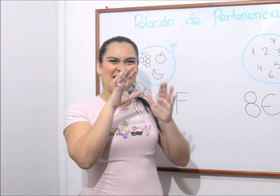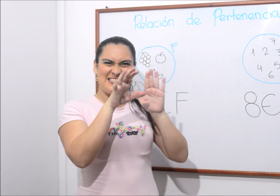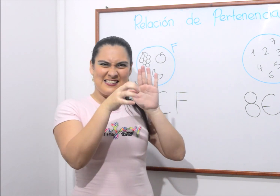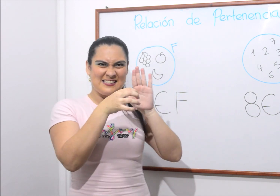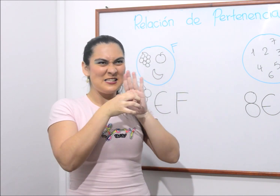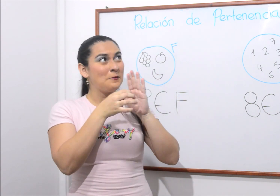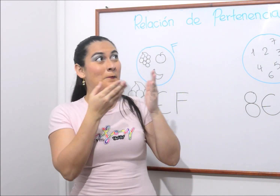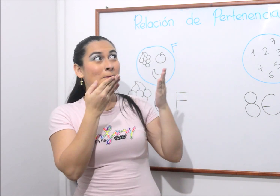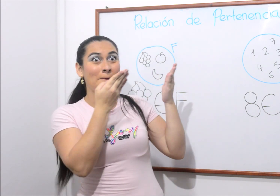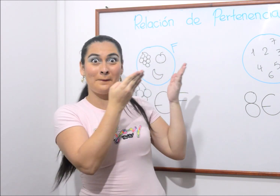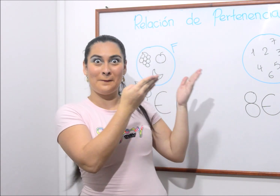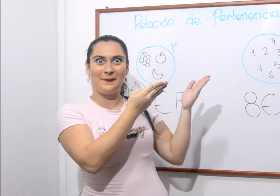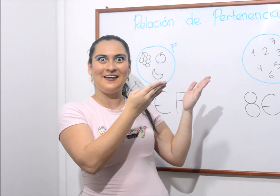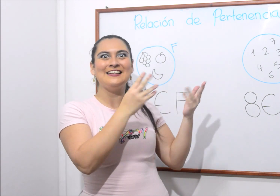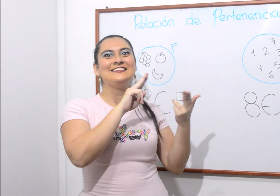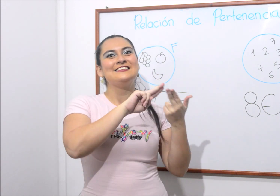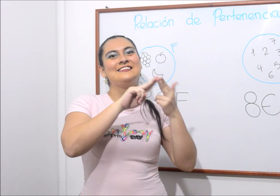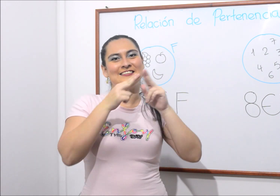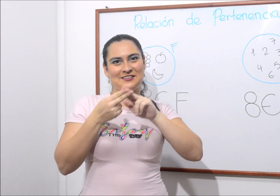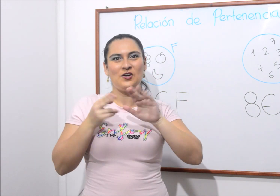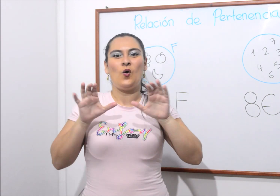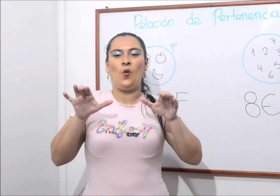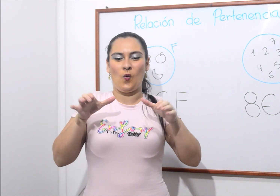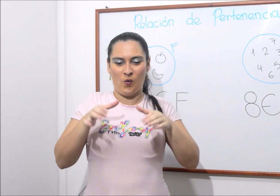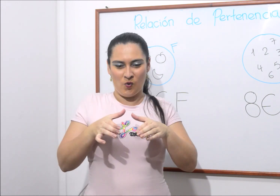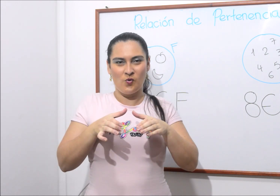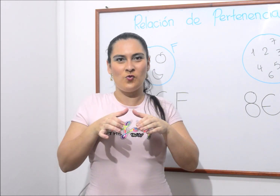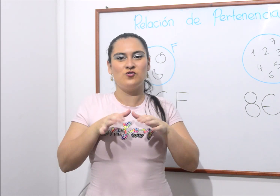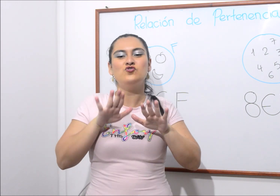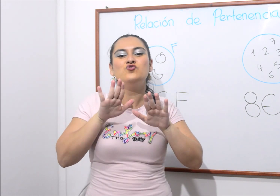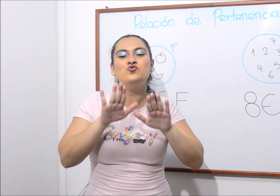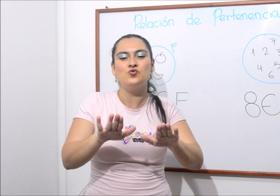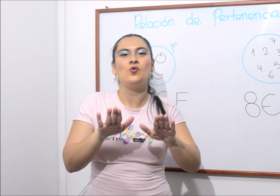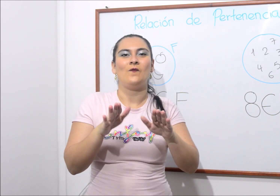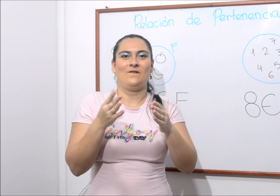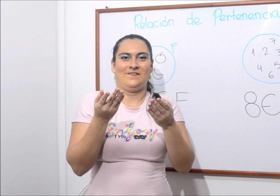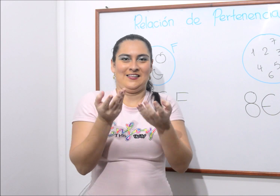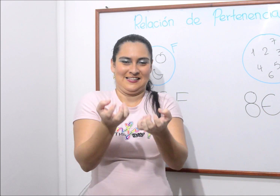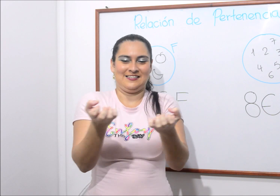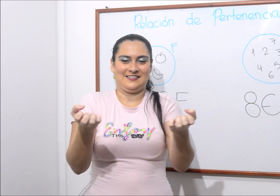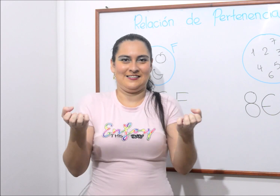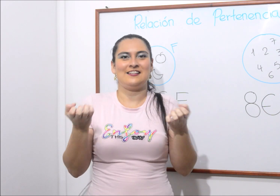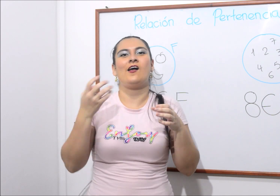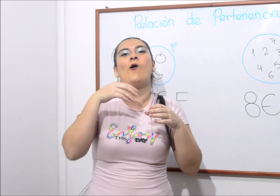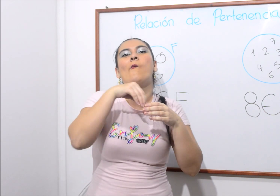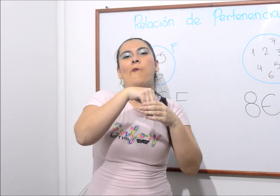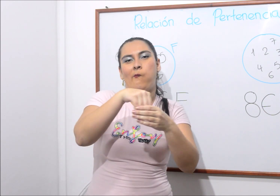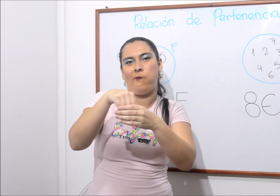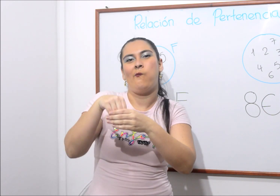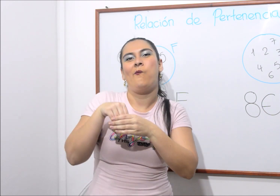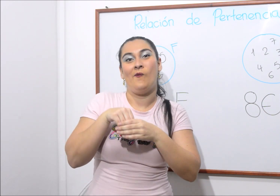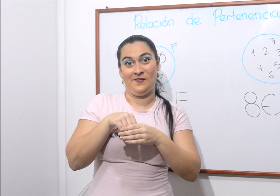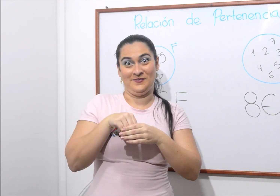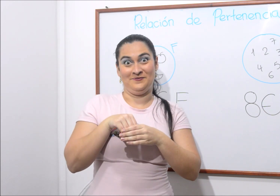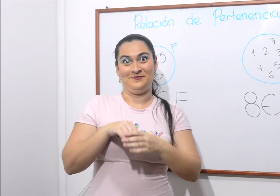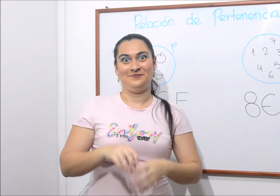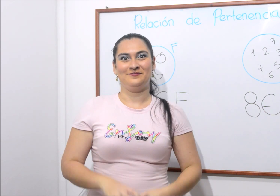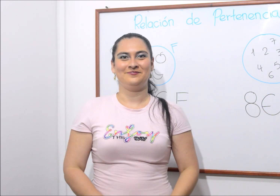Este símbolo nos representa que un elemento pertenece a un conjunto.